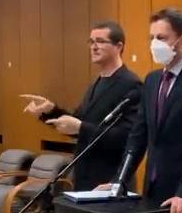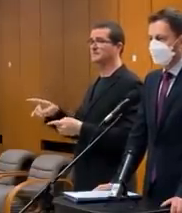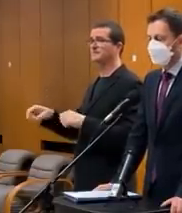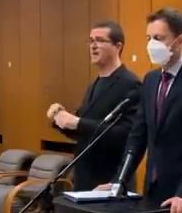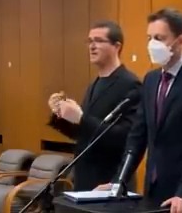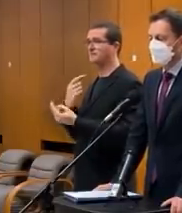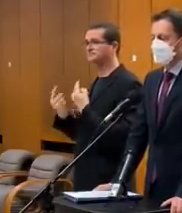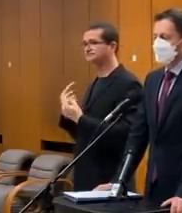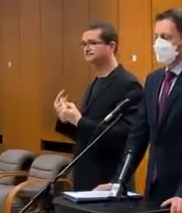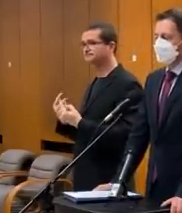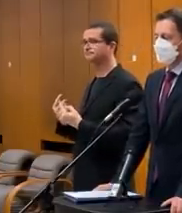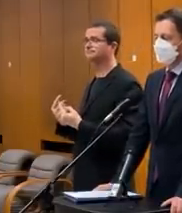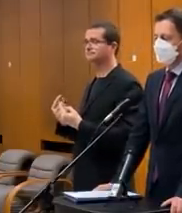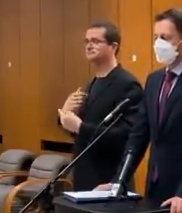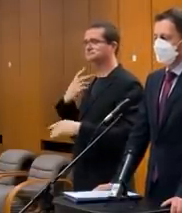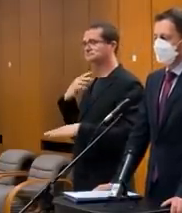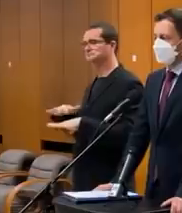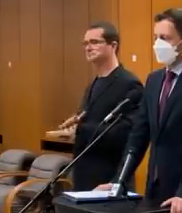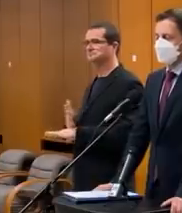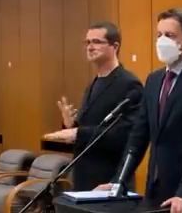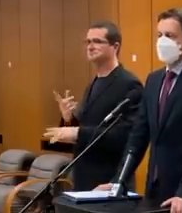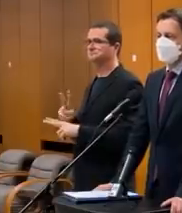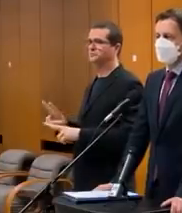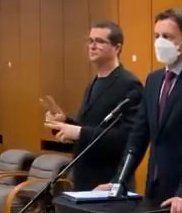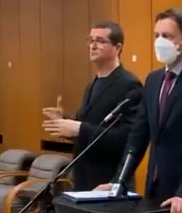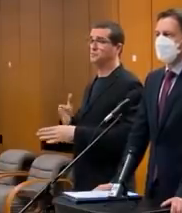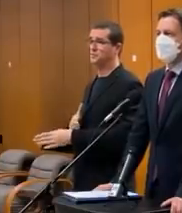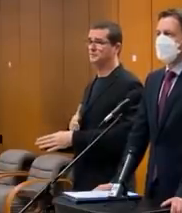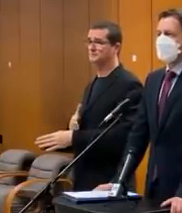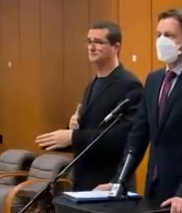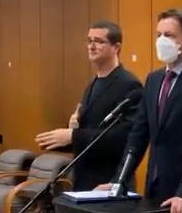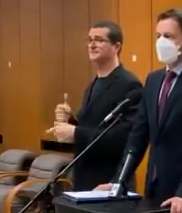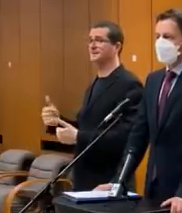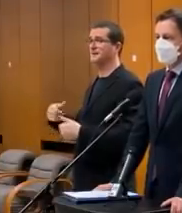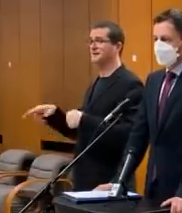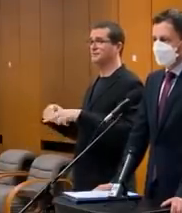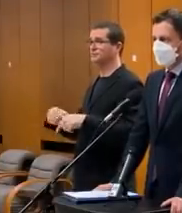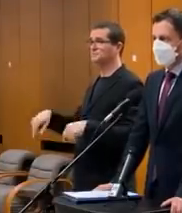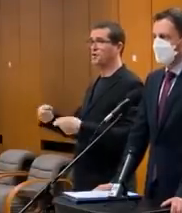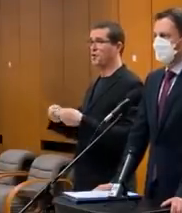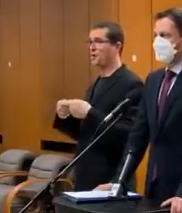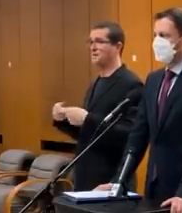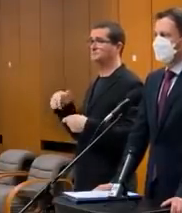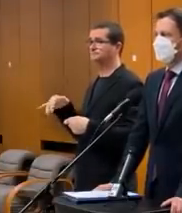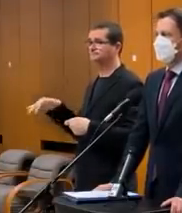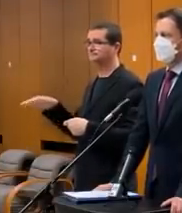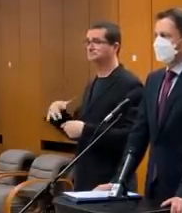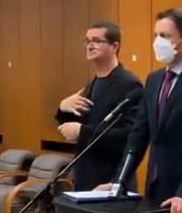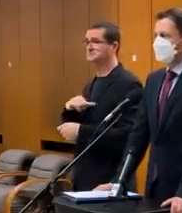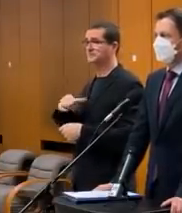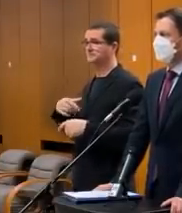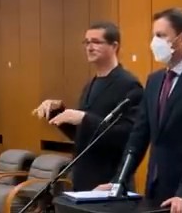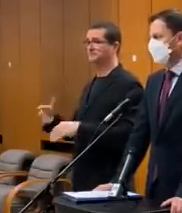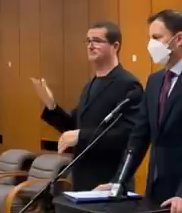vláda musí prerokovať. Predpokladám, že sa to môže udieť aj skôr. Prebiehajú diskusie v rámci koalície. Sám som v nich bol